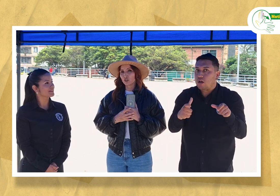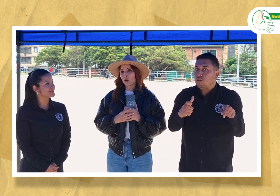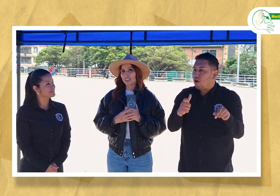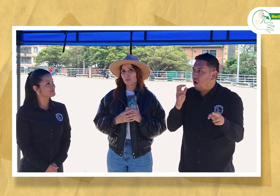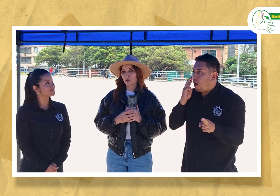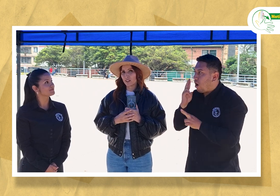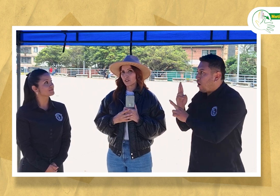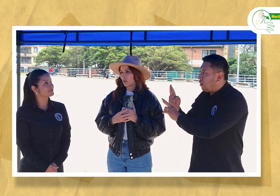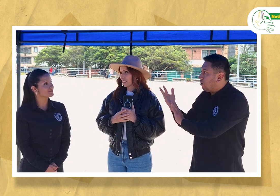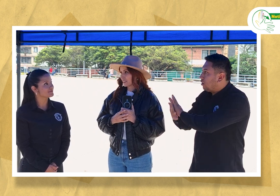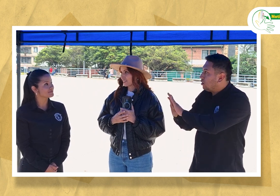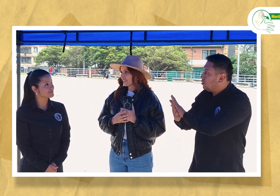a todas las personas sordas.